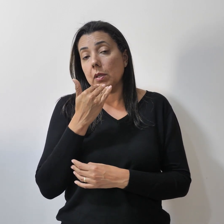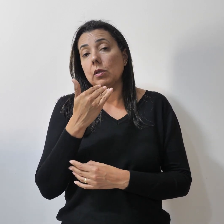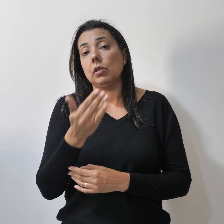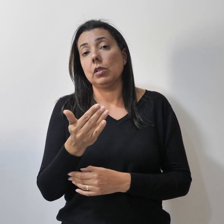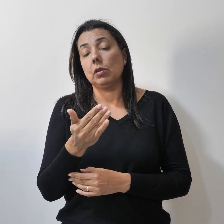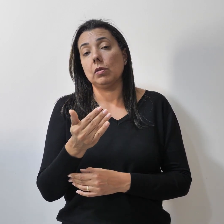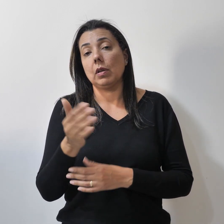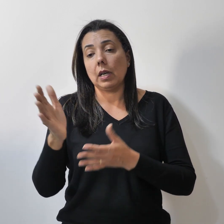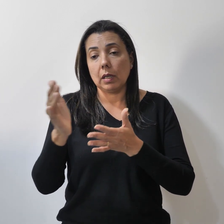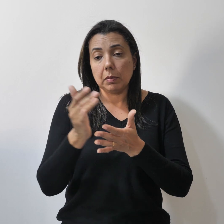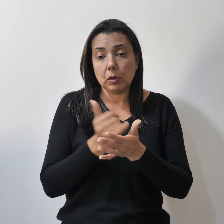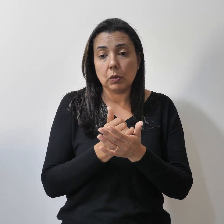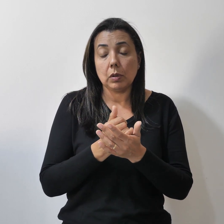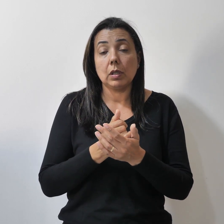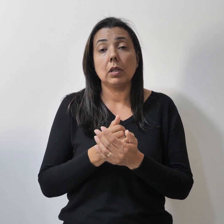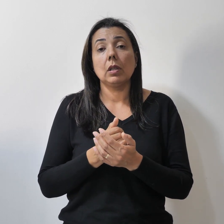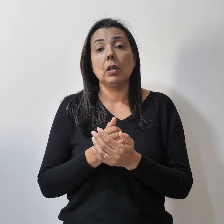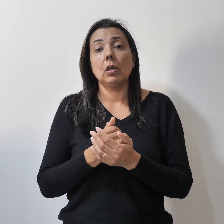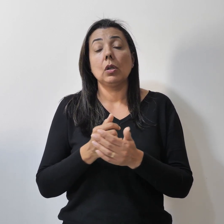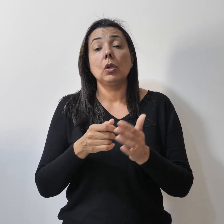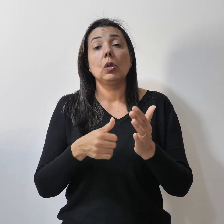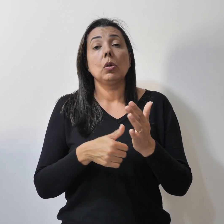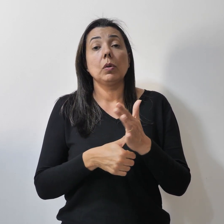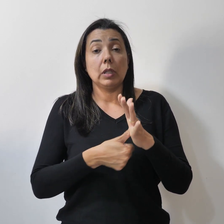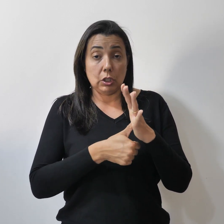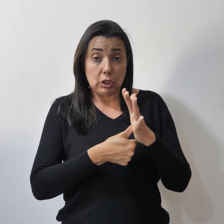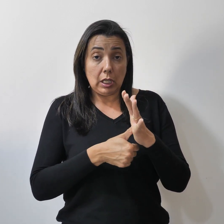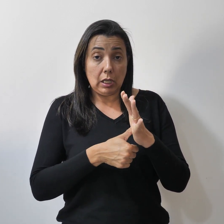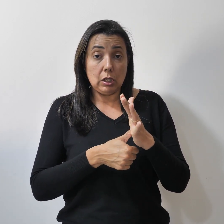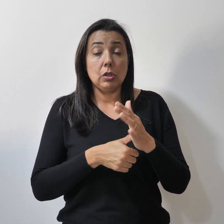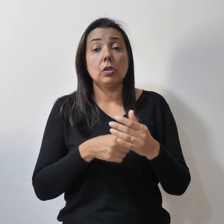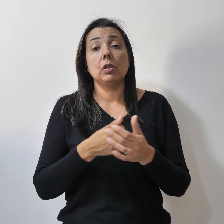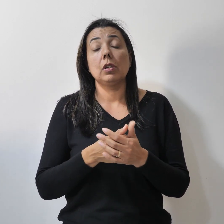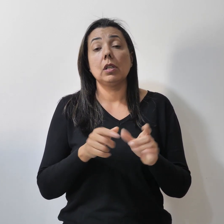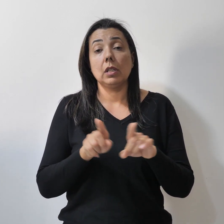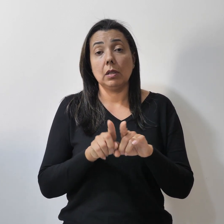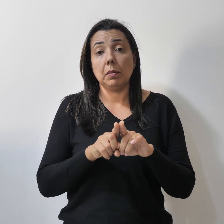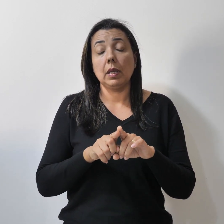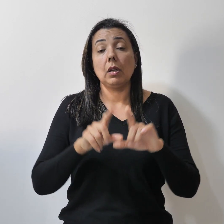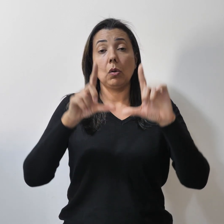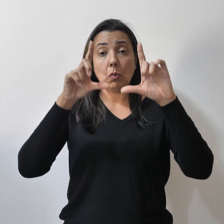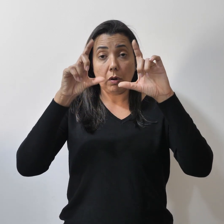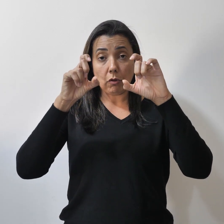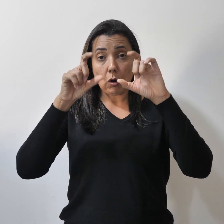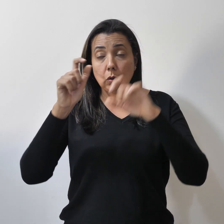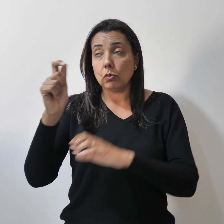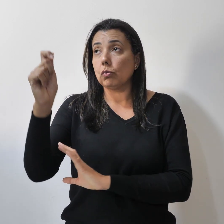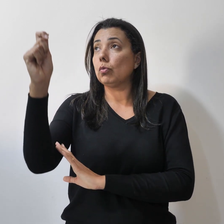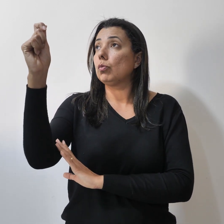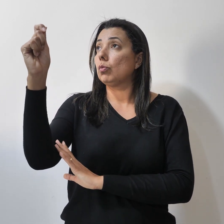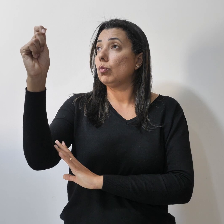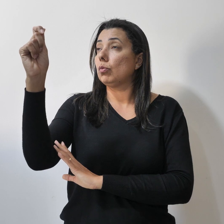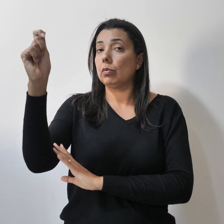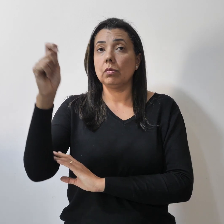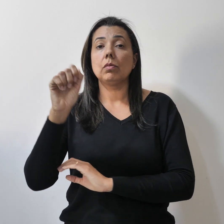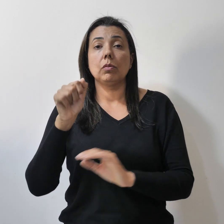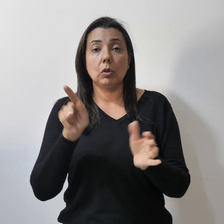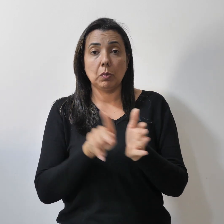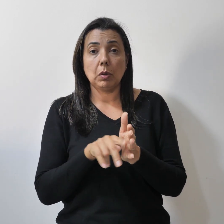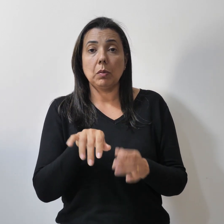captura do documento do beneficiário e uma foto selfie com boa qualidade tirada em ambiente